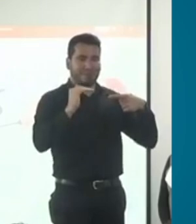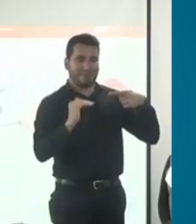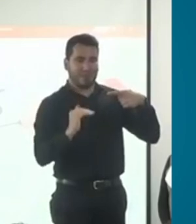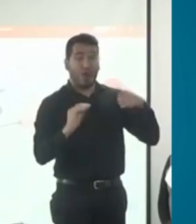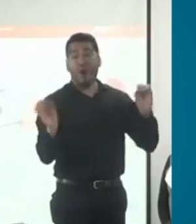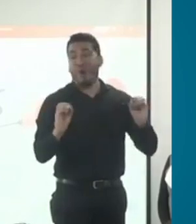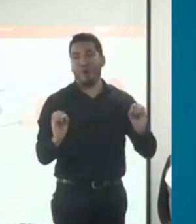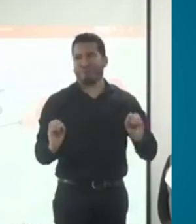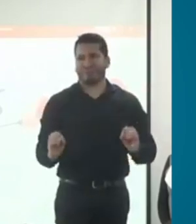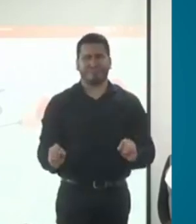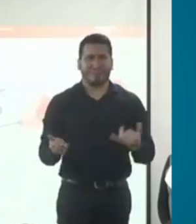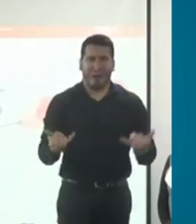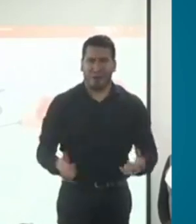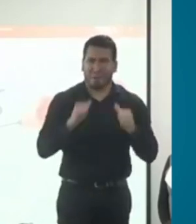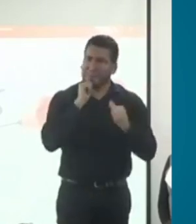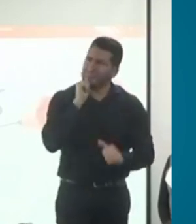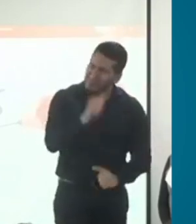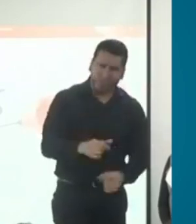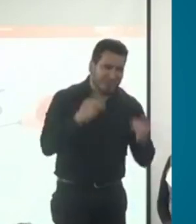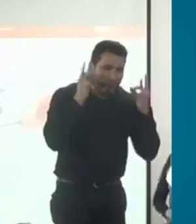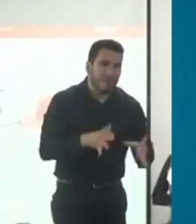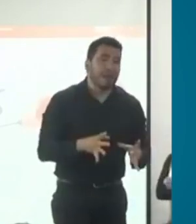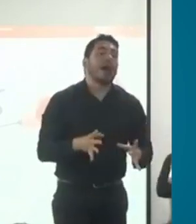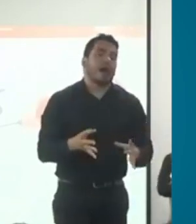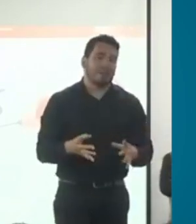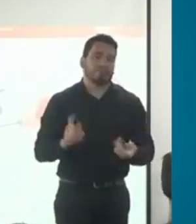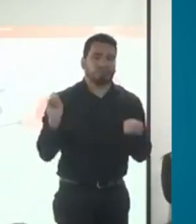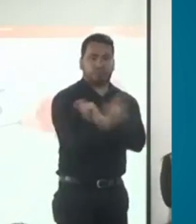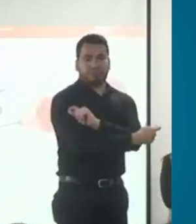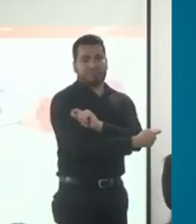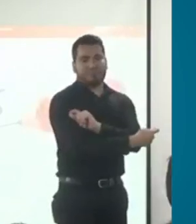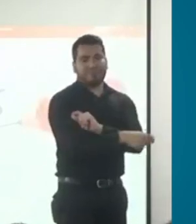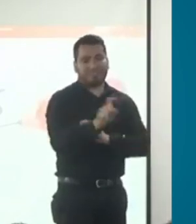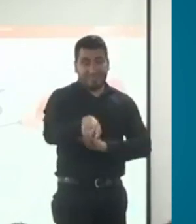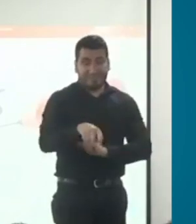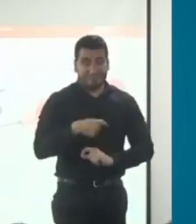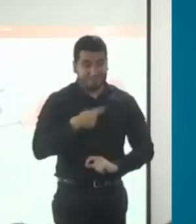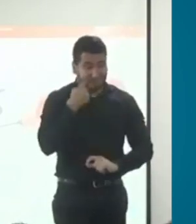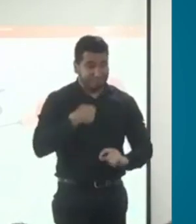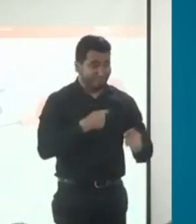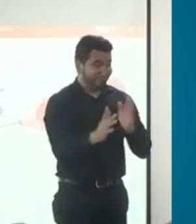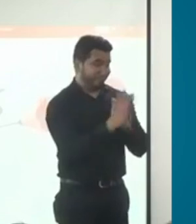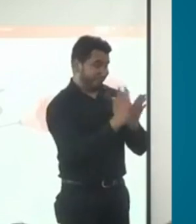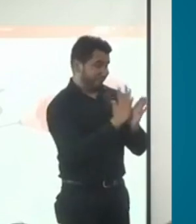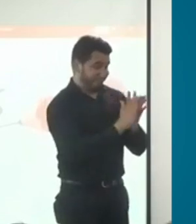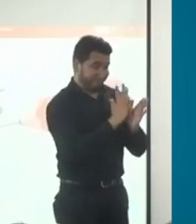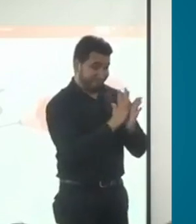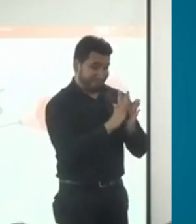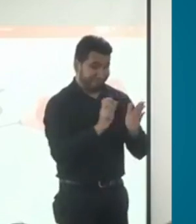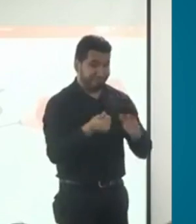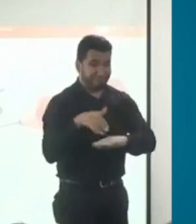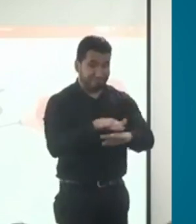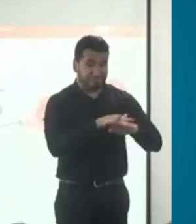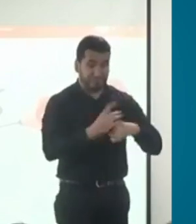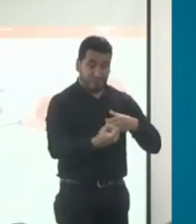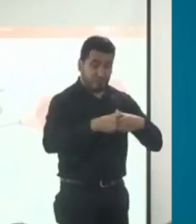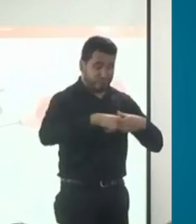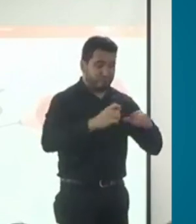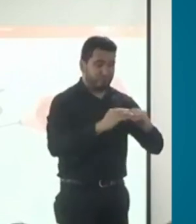Hay alguna información que va a estar en el registro, donde están incorporados los datos de la certificación,